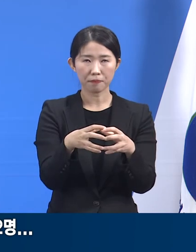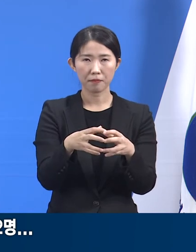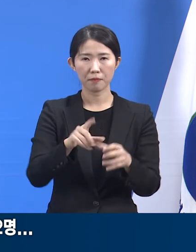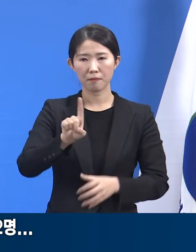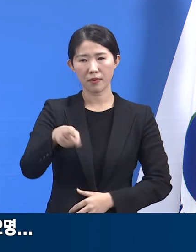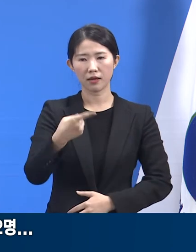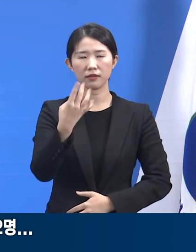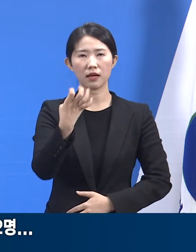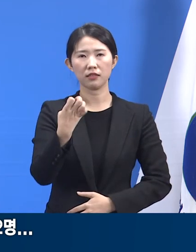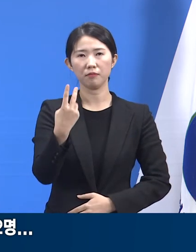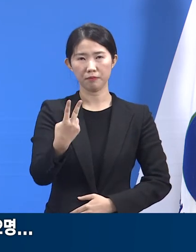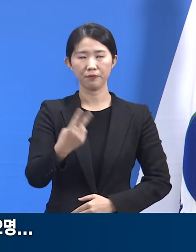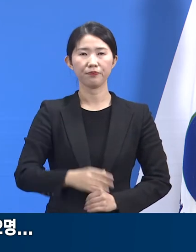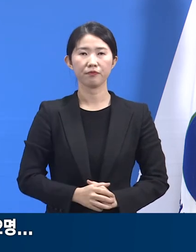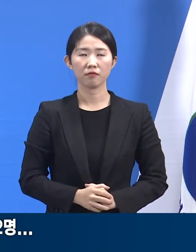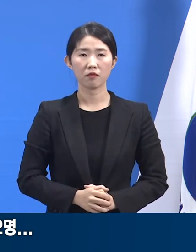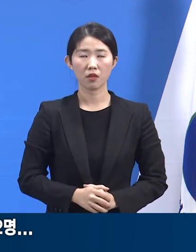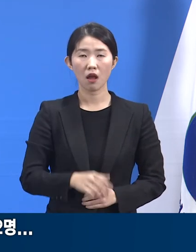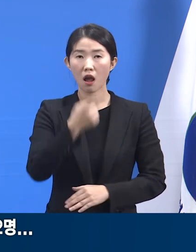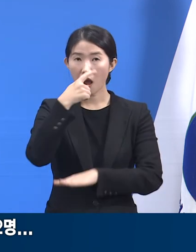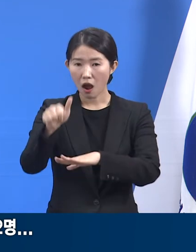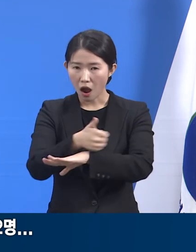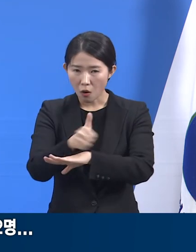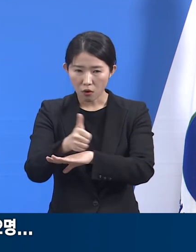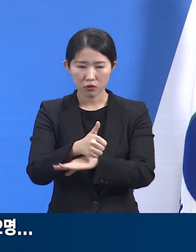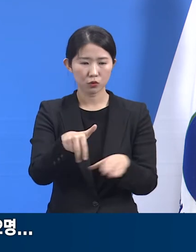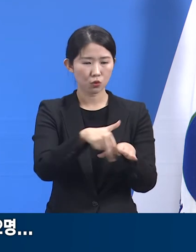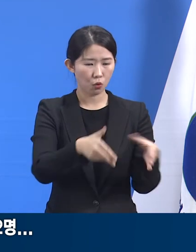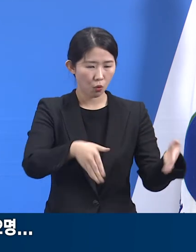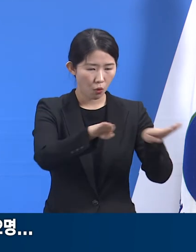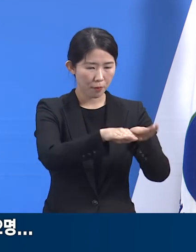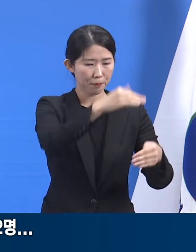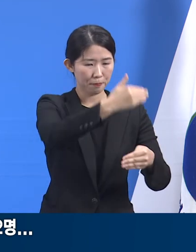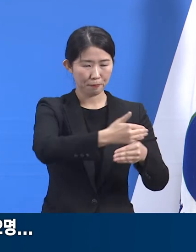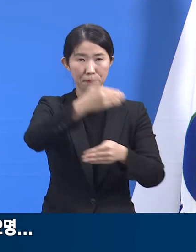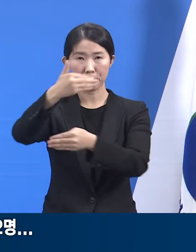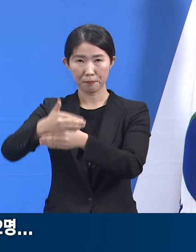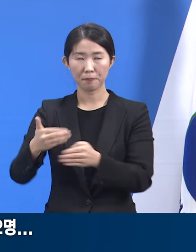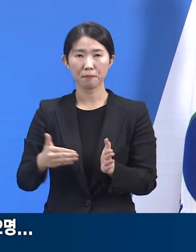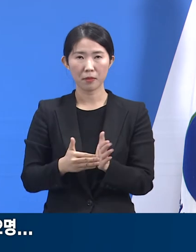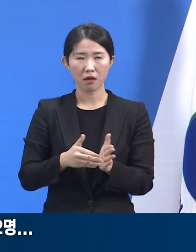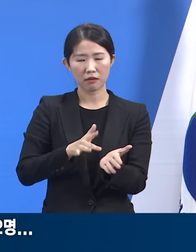종교시설은 시설을 폐쇄하였고 방역 소독을 실시하였습니다.